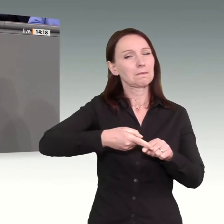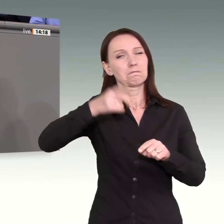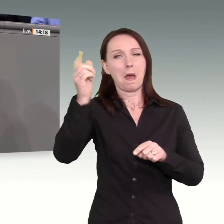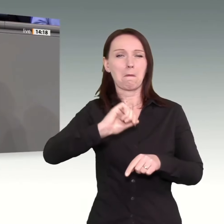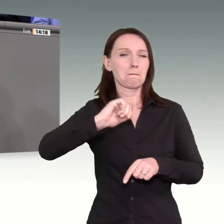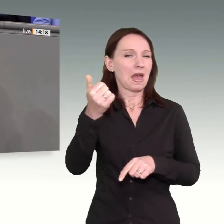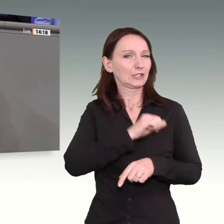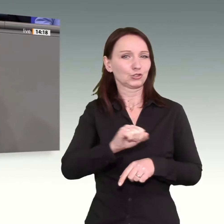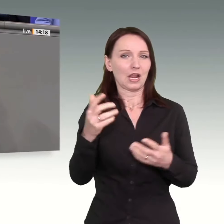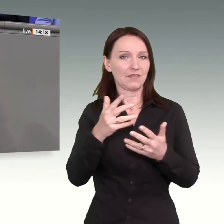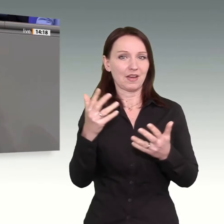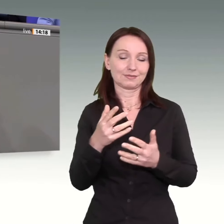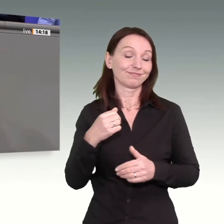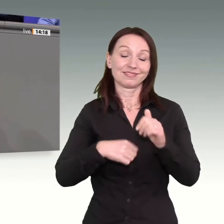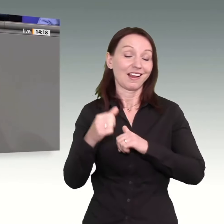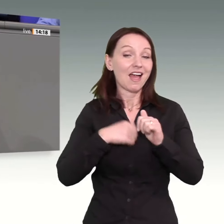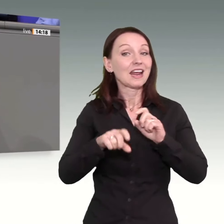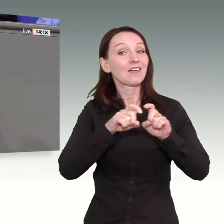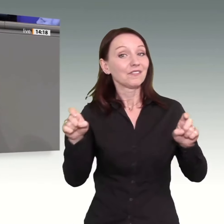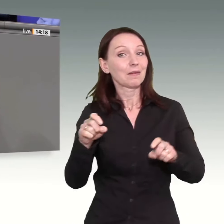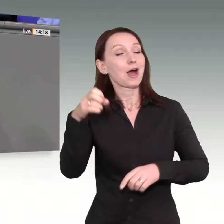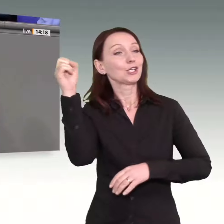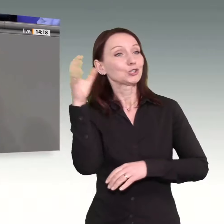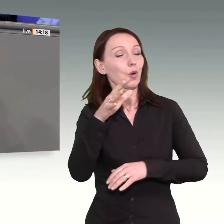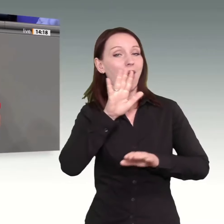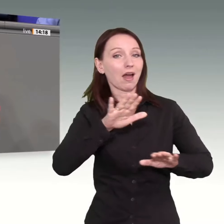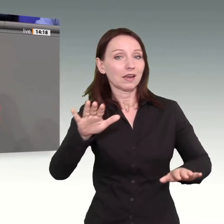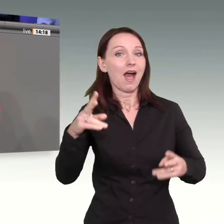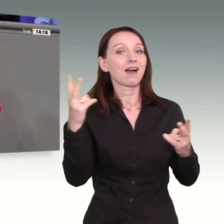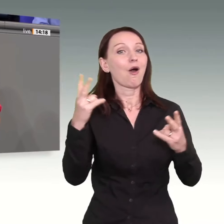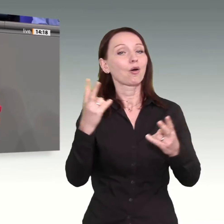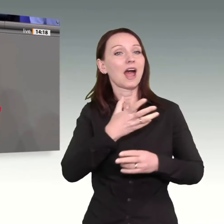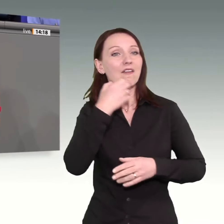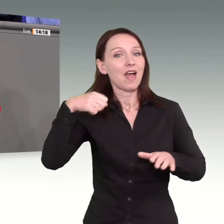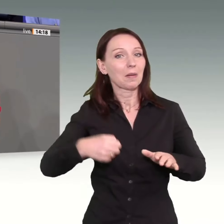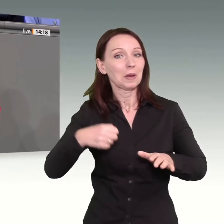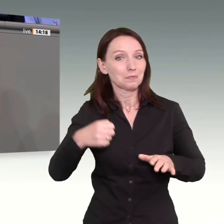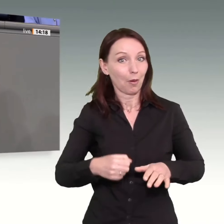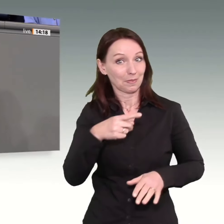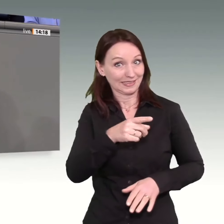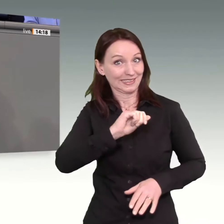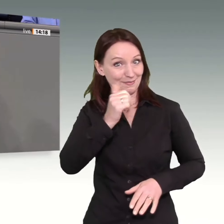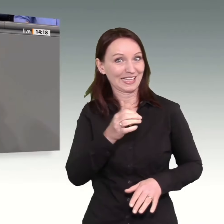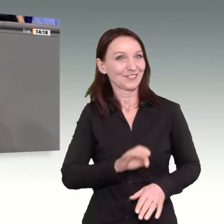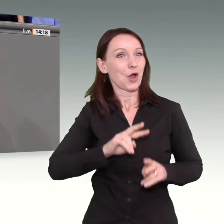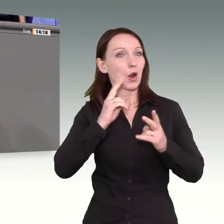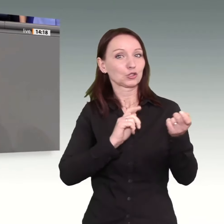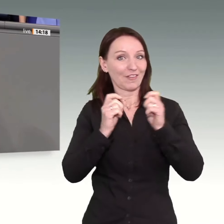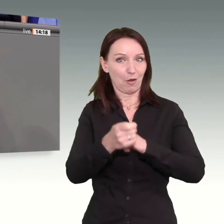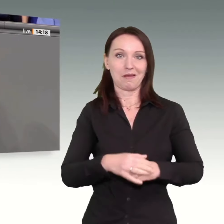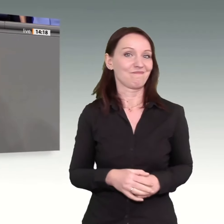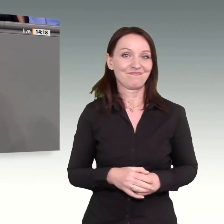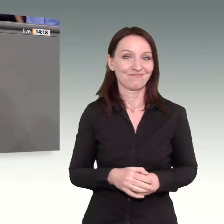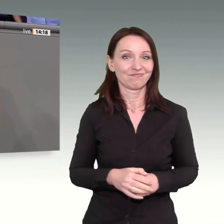Wärmepumpen für die ökologische Transformation herstellt. Es ist der Waffenkonzern Rheinmetall. Dieser Konzern wird seinen